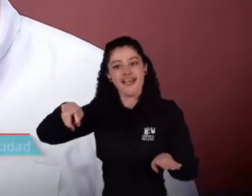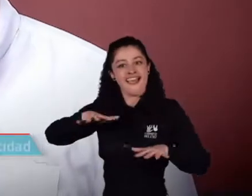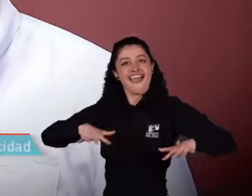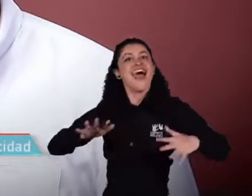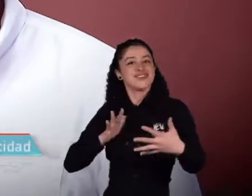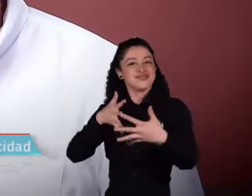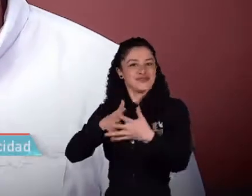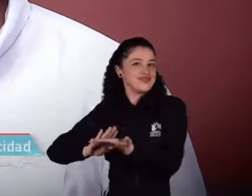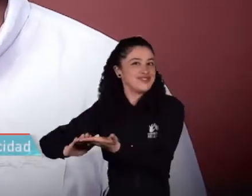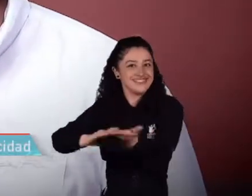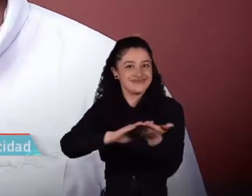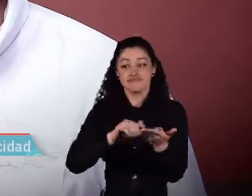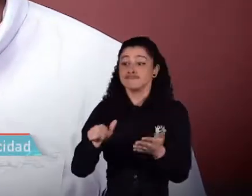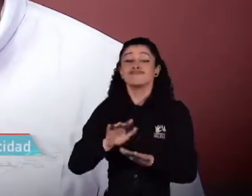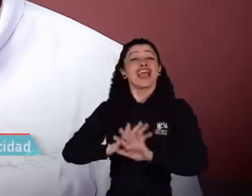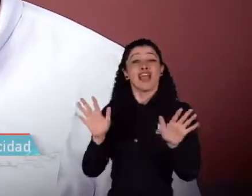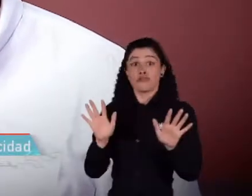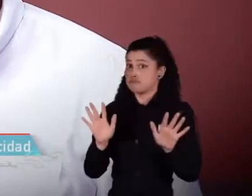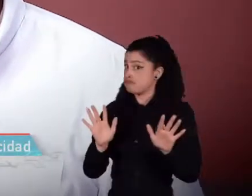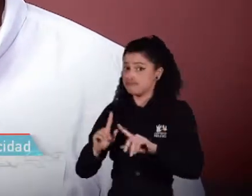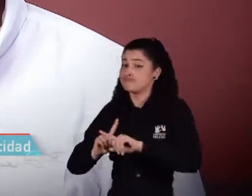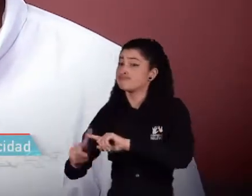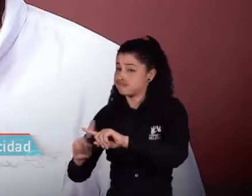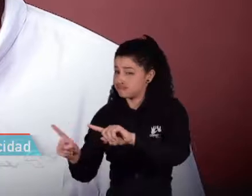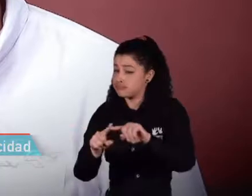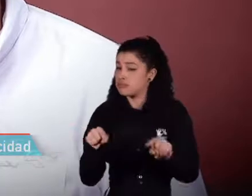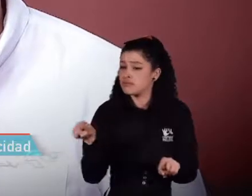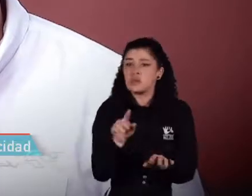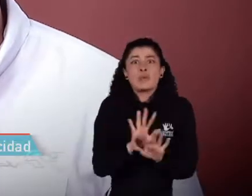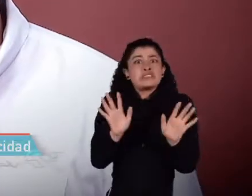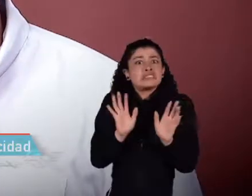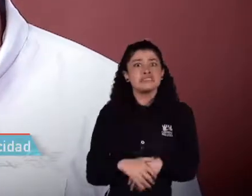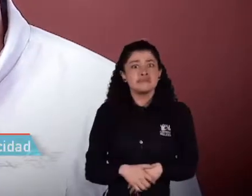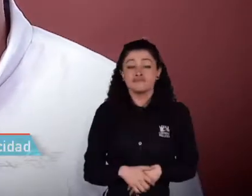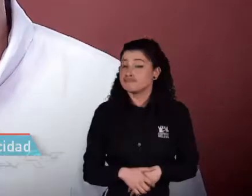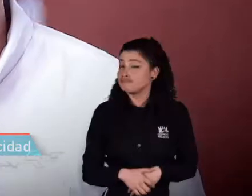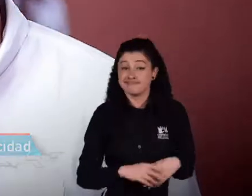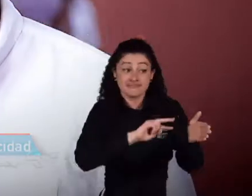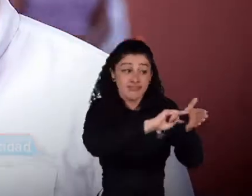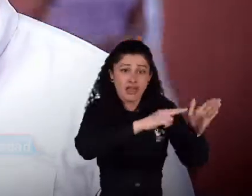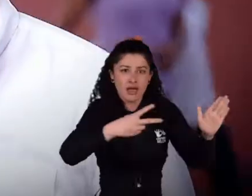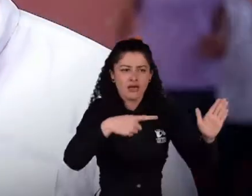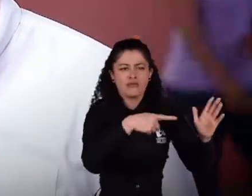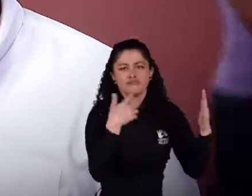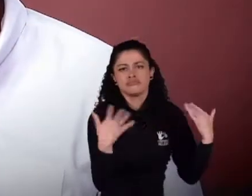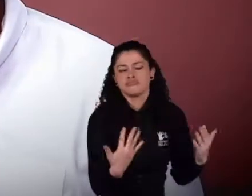todos esos valores agregados que hay que incorporarlos, claro, eso es ajuste razonable, pero también estamos hablando de la tecnología y la tecnología